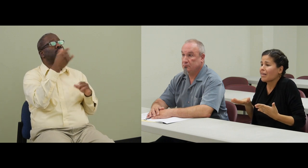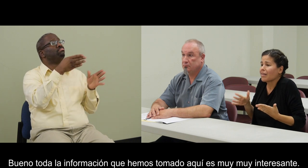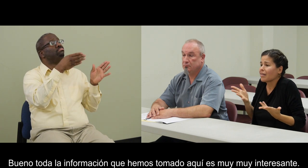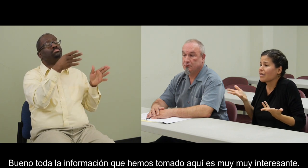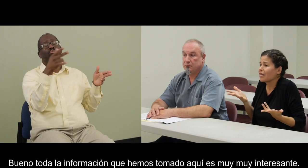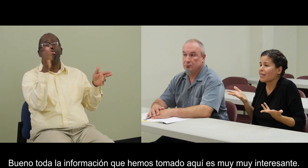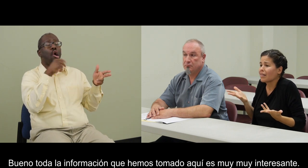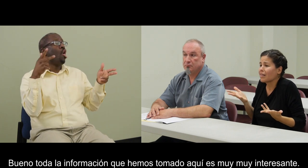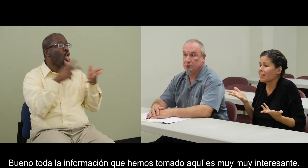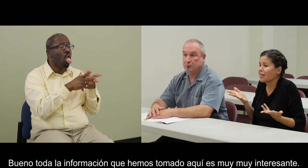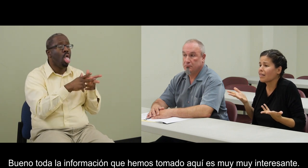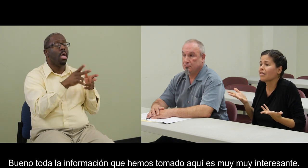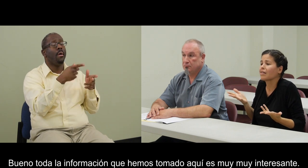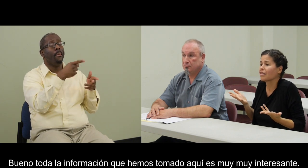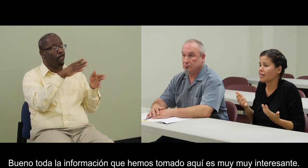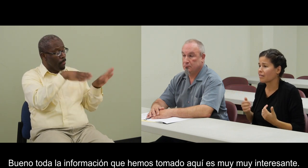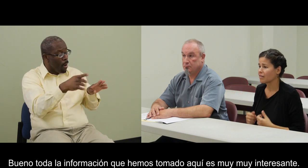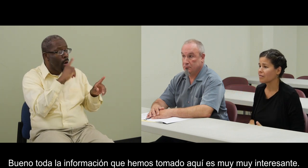Bueno,